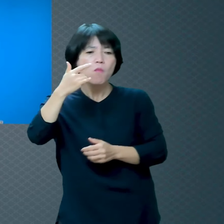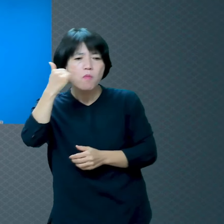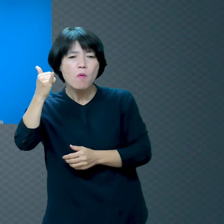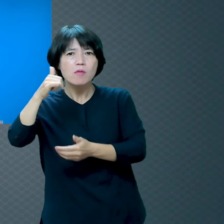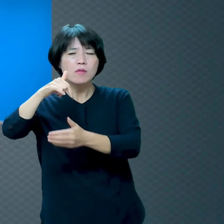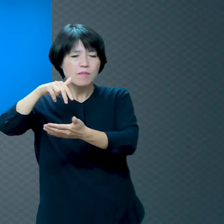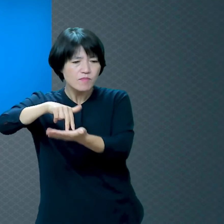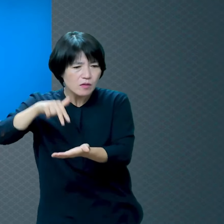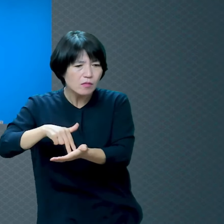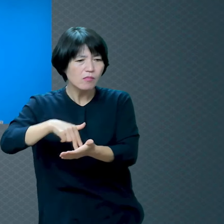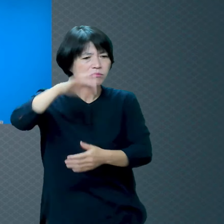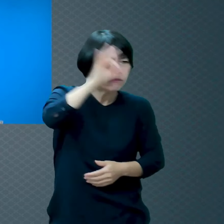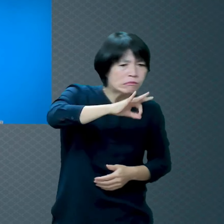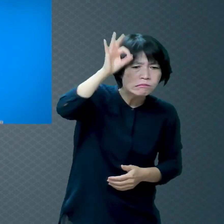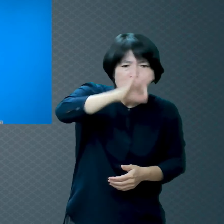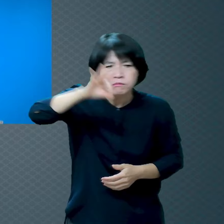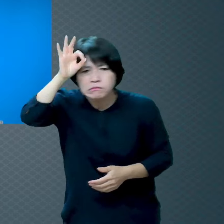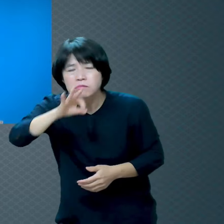어쩔까요